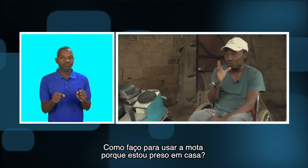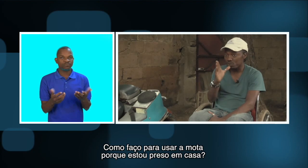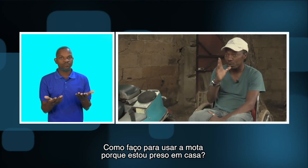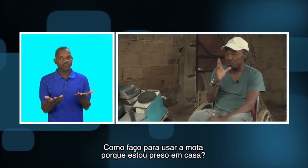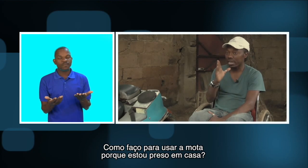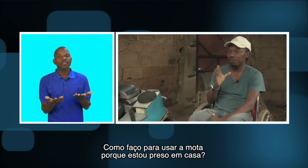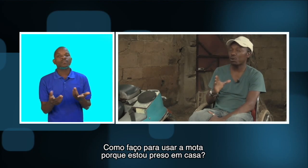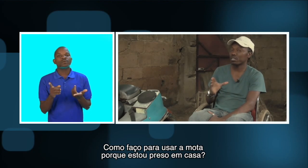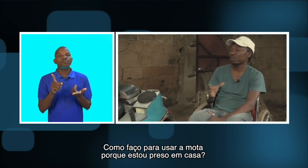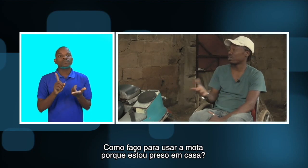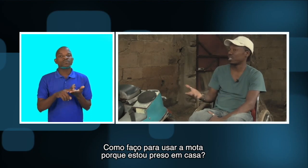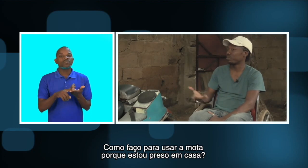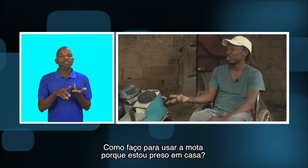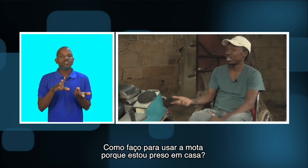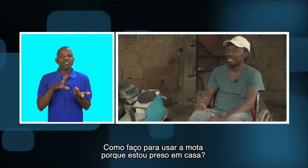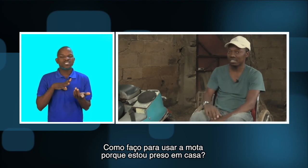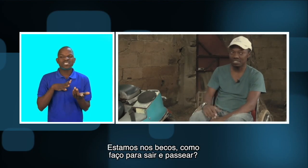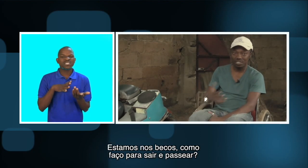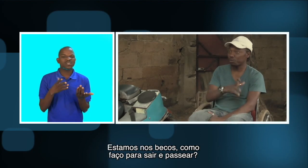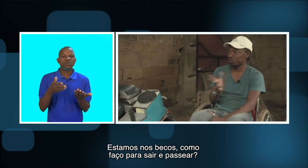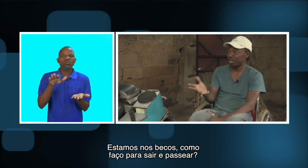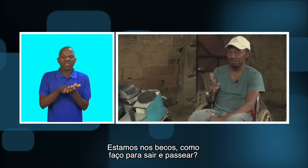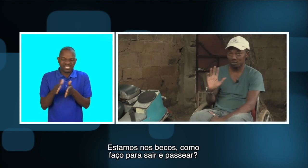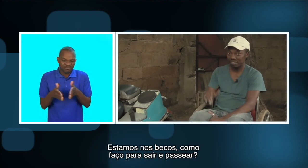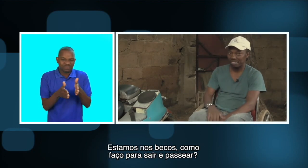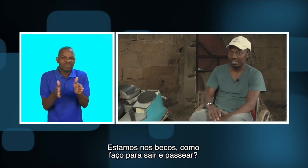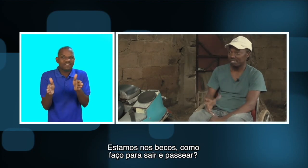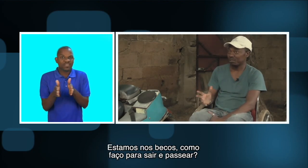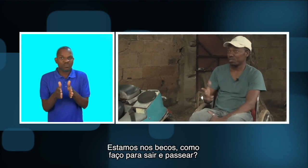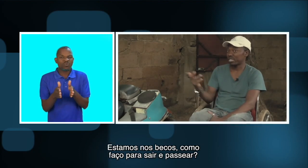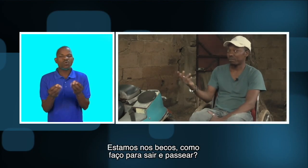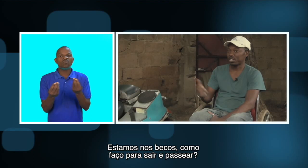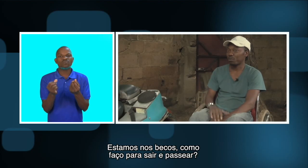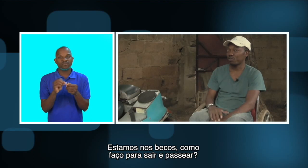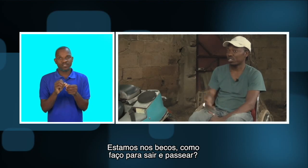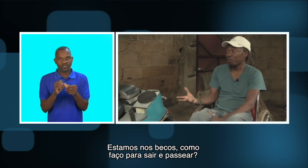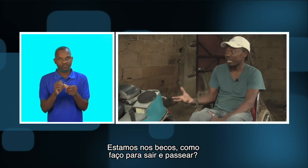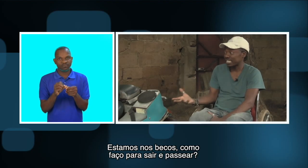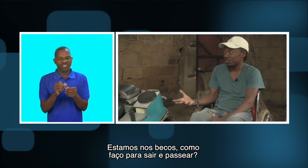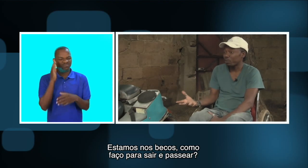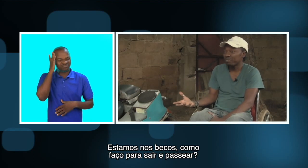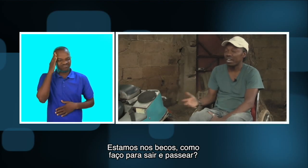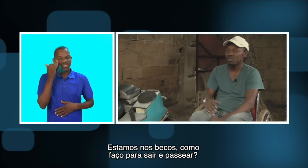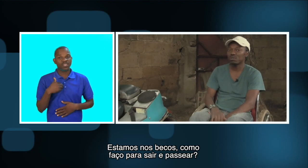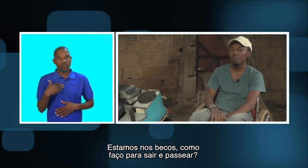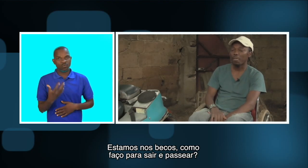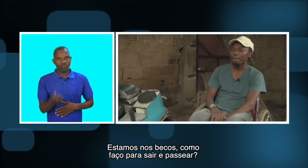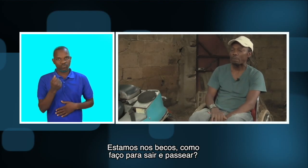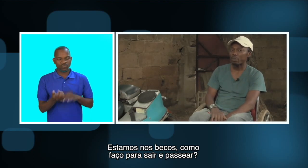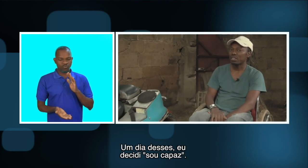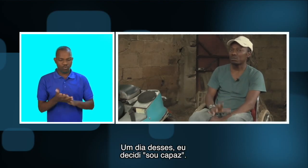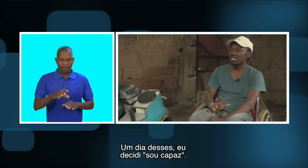para usar a mota porque olha estou preso em casa estamos nos becos eu preciso sair para dar uma volta como é que a gente como é que eu faço